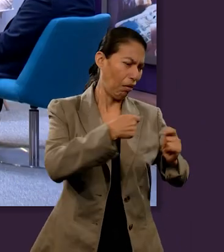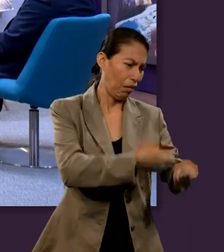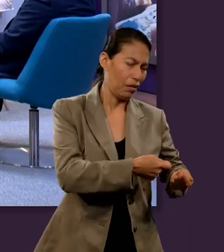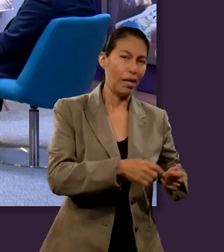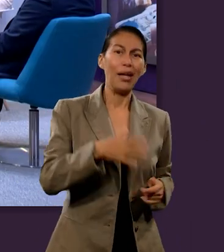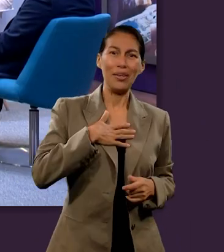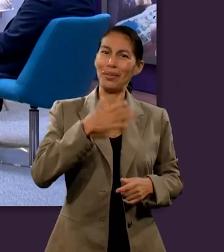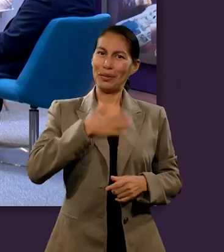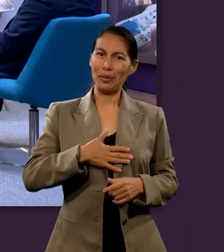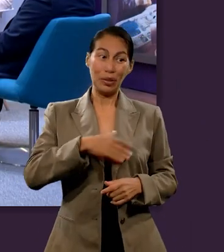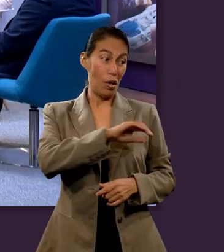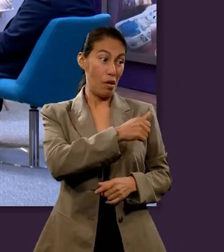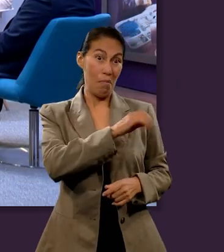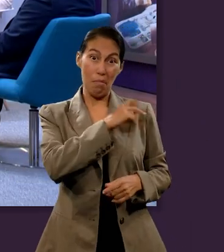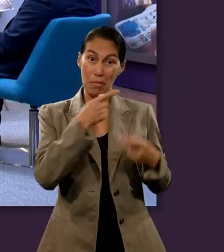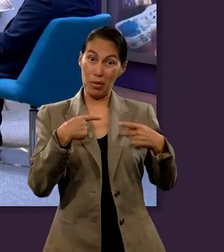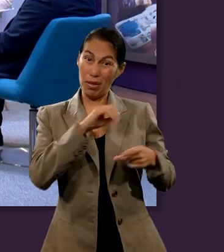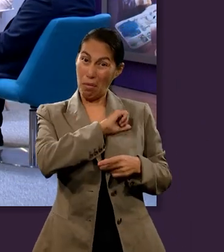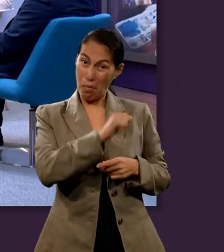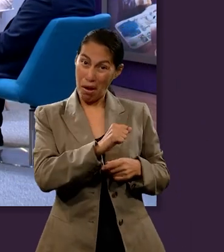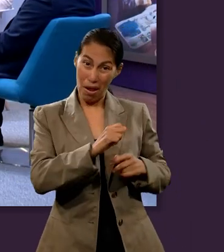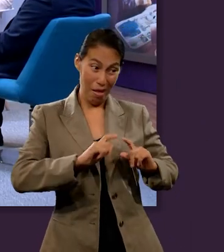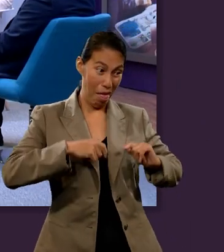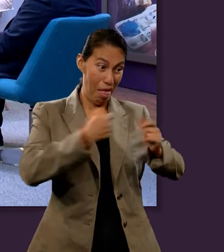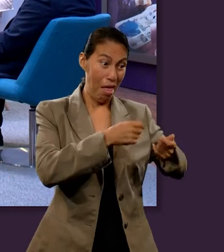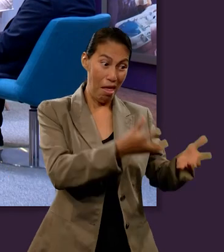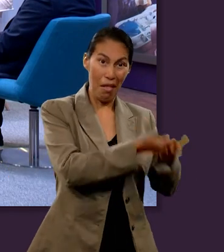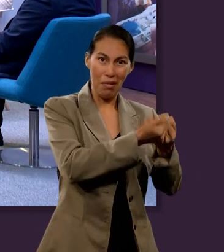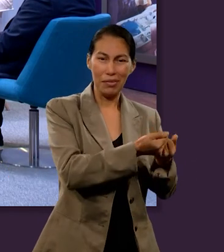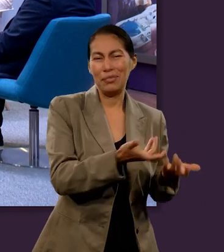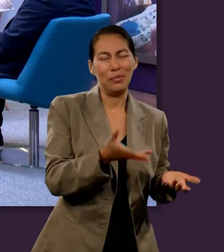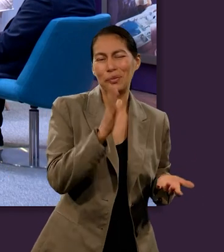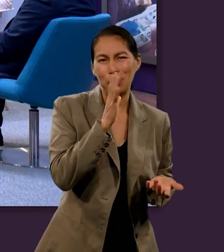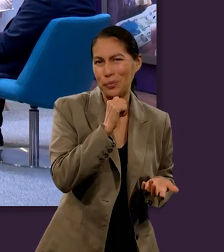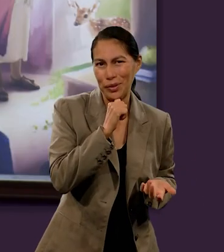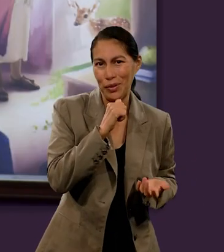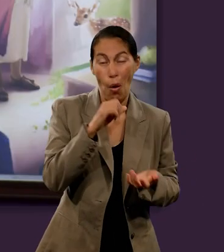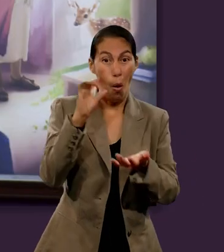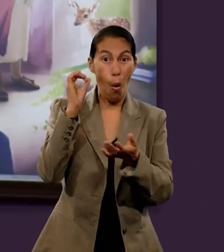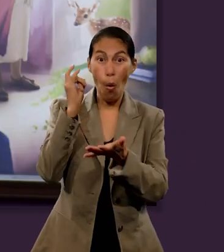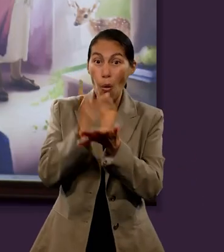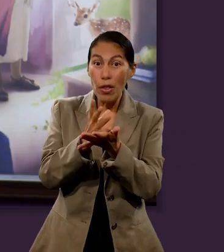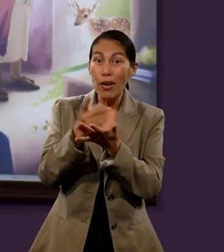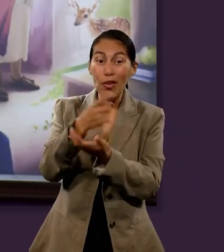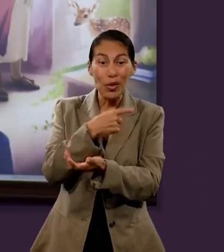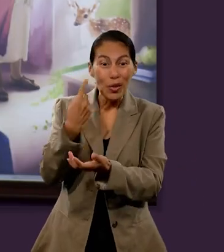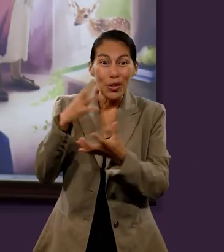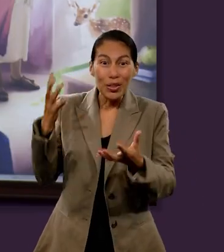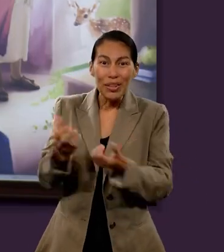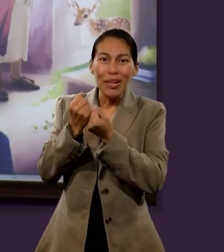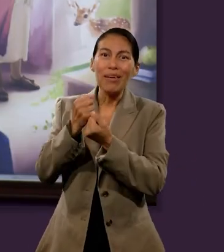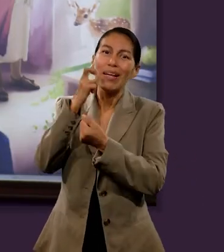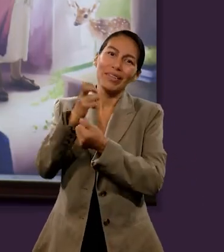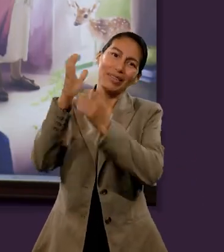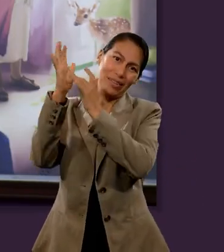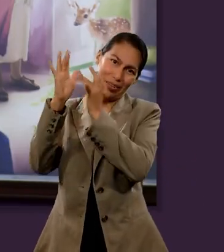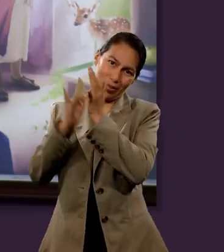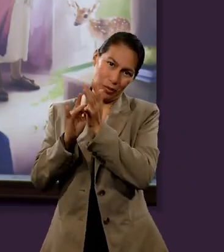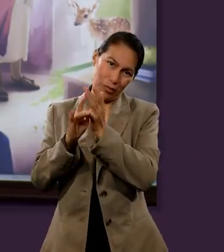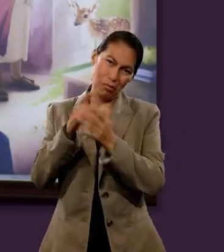Eso lo vimos en Ezequiel 18. Además, nuestro único mediador es Jesucristo. Nos lo dice en